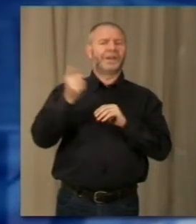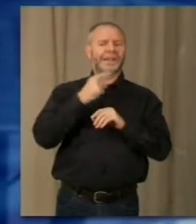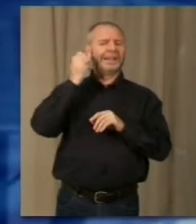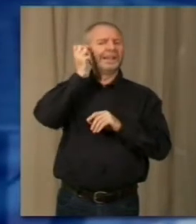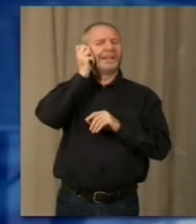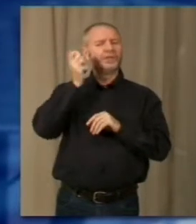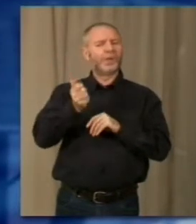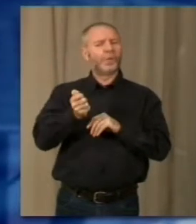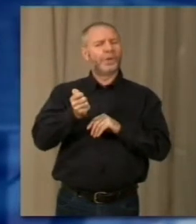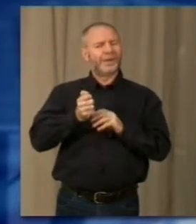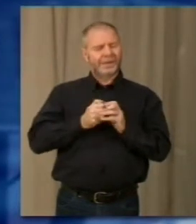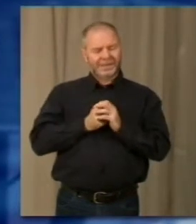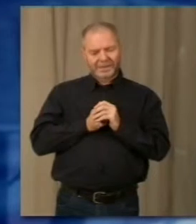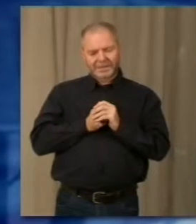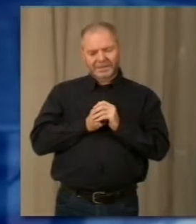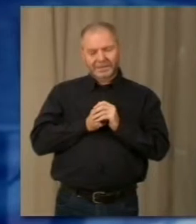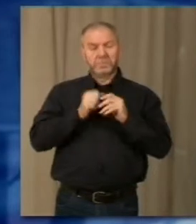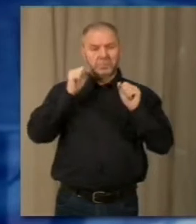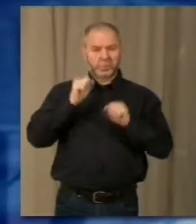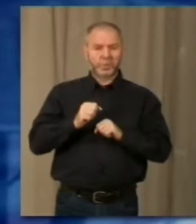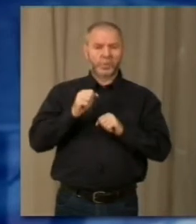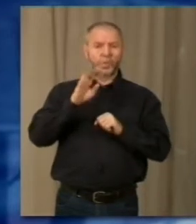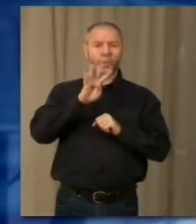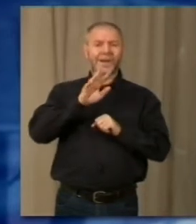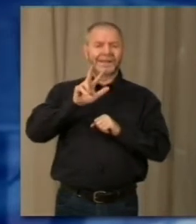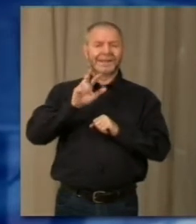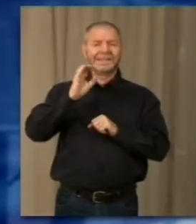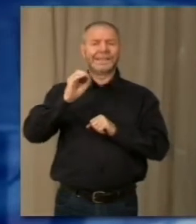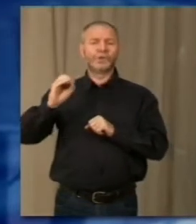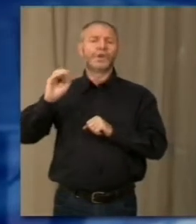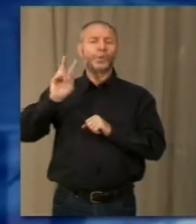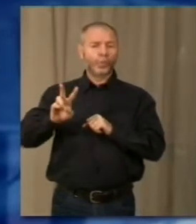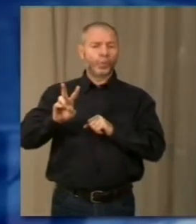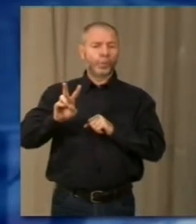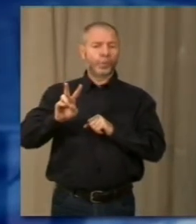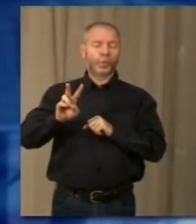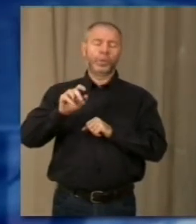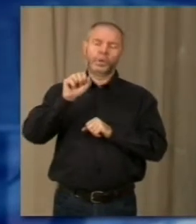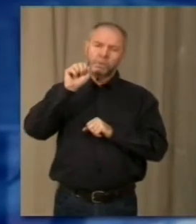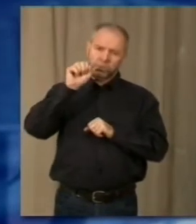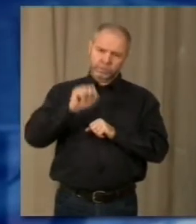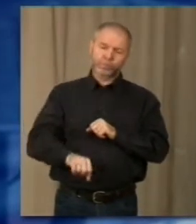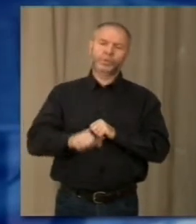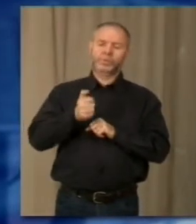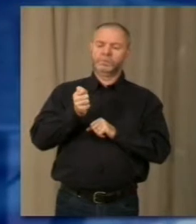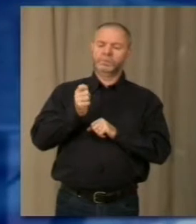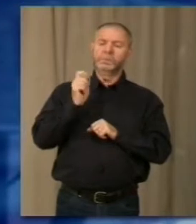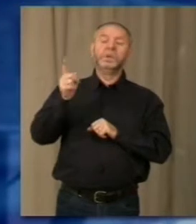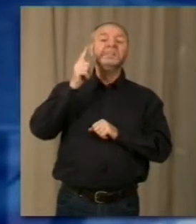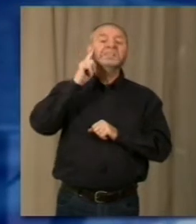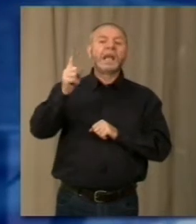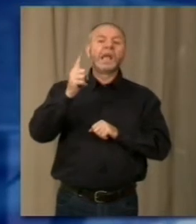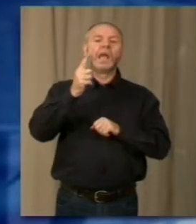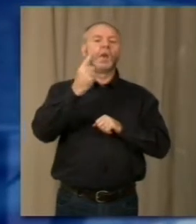telefonino, si può, facendo questo numero, il 43002, segnalare eventuali episodi di bullismo